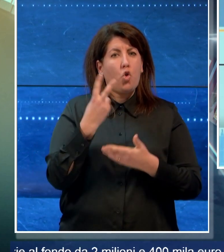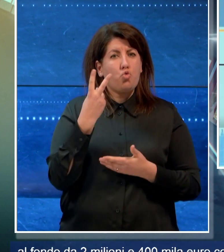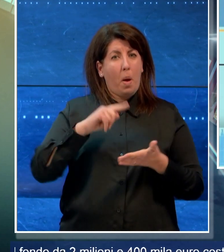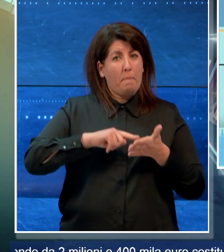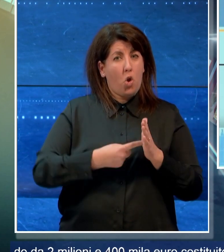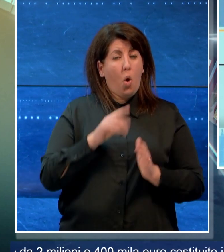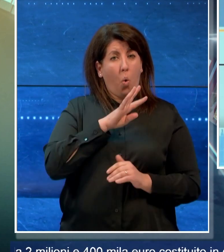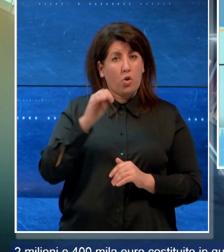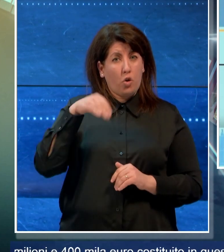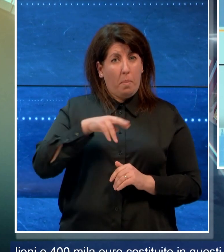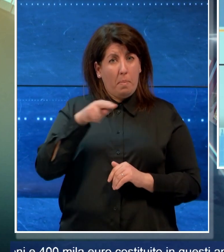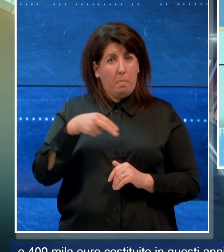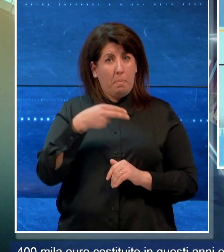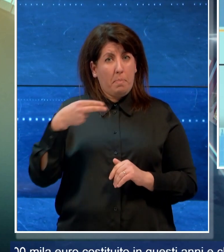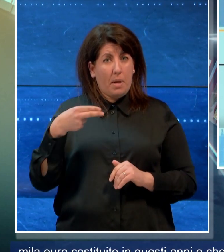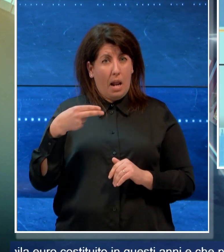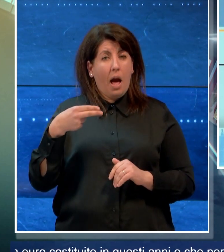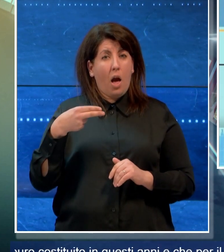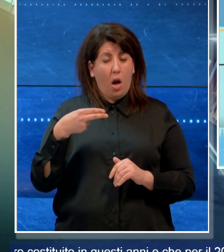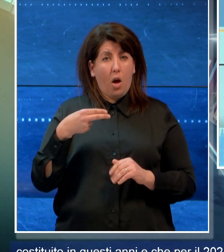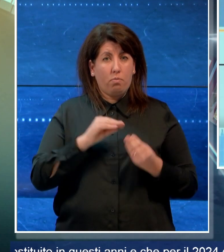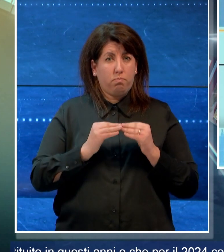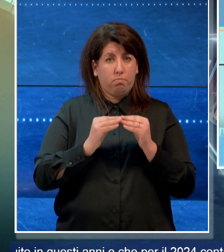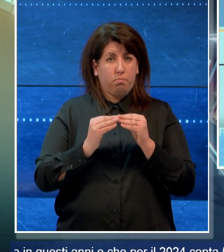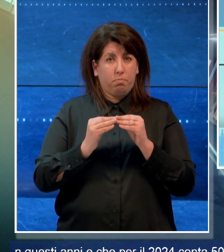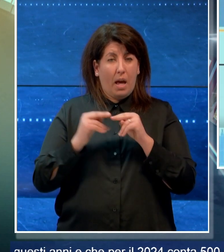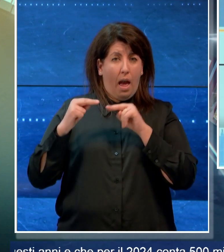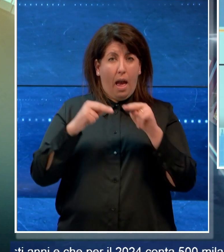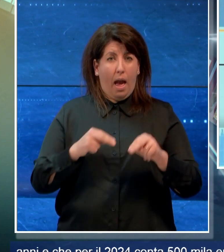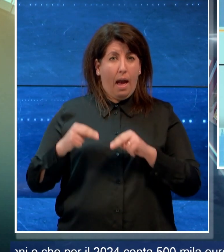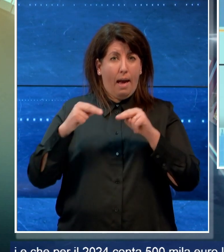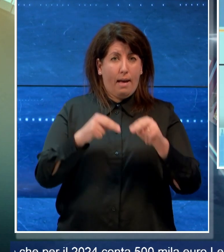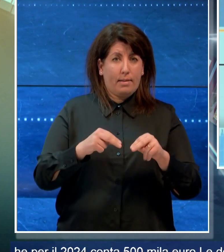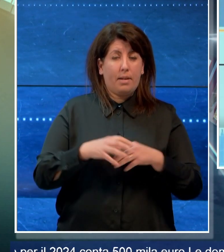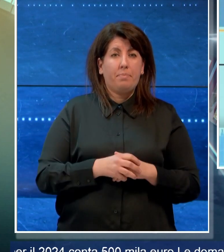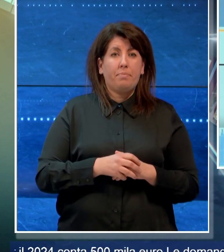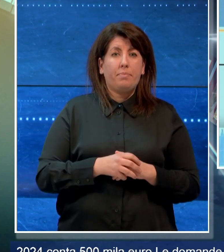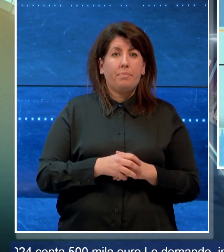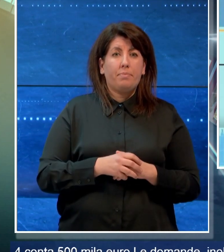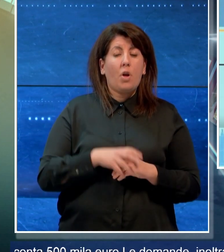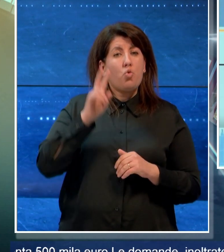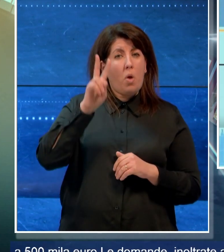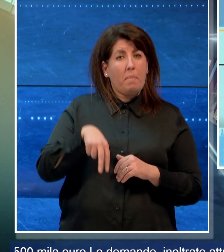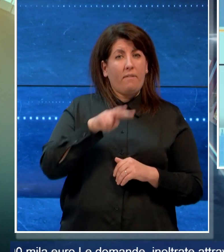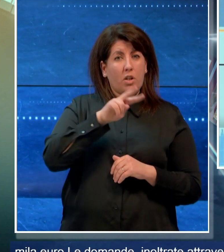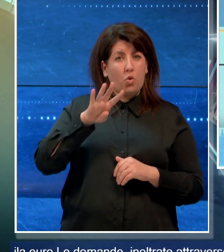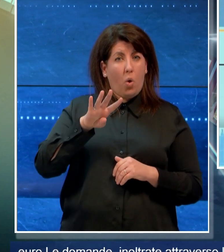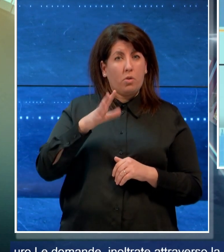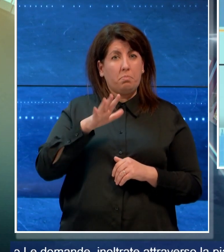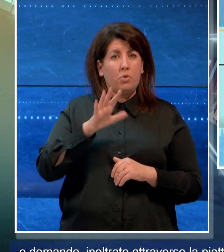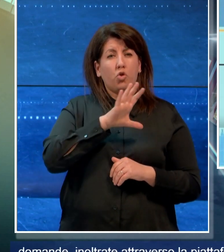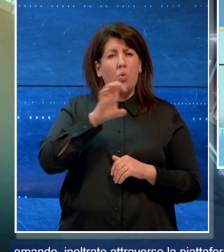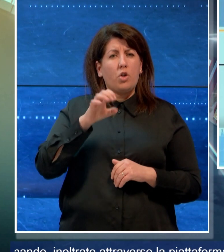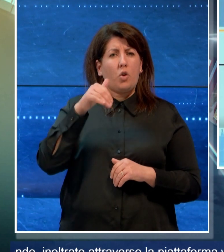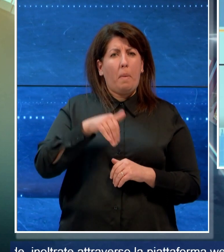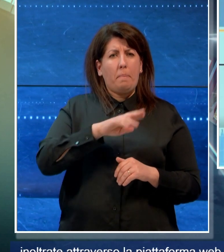mila euro costituito in questi anni e che per il 2024 conta 500 mila euro.